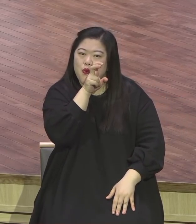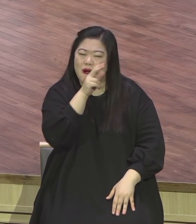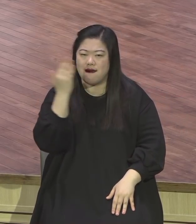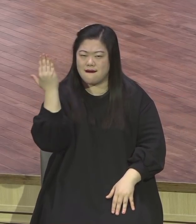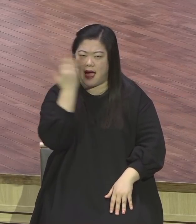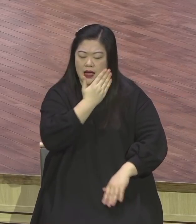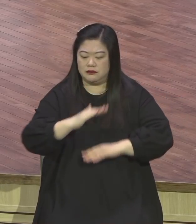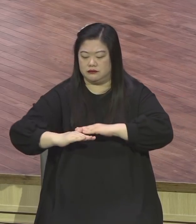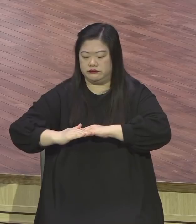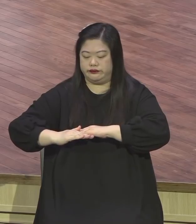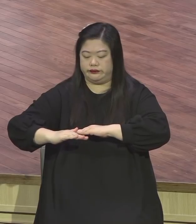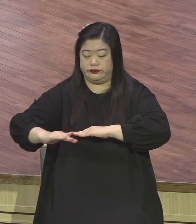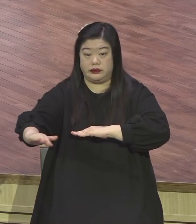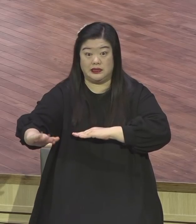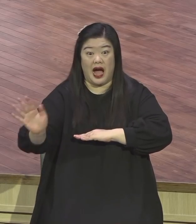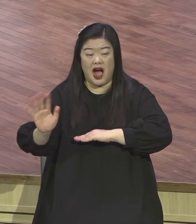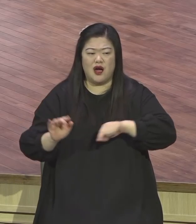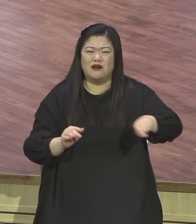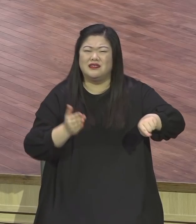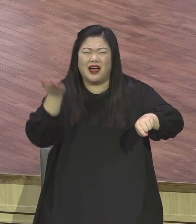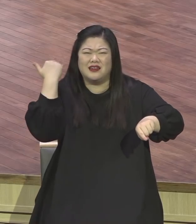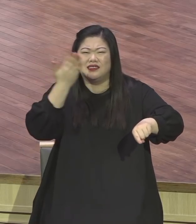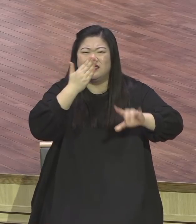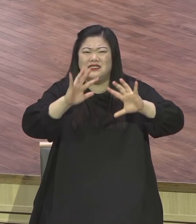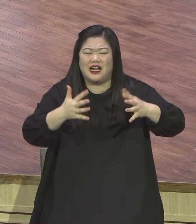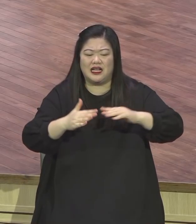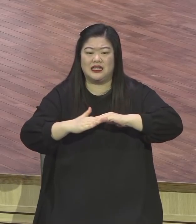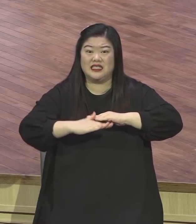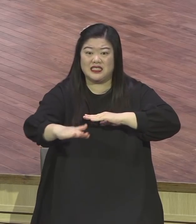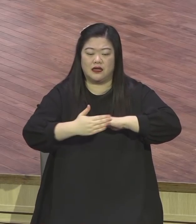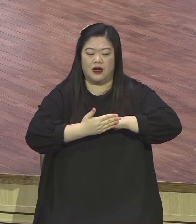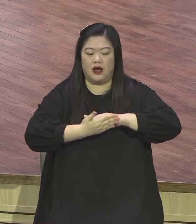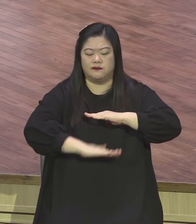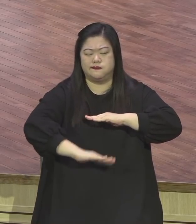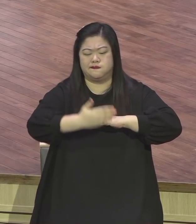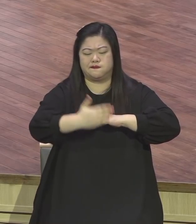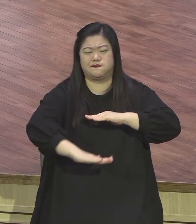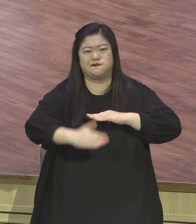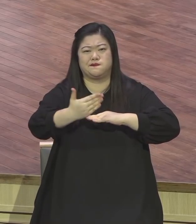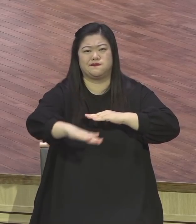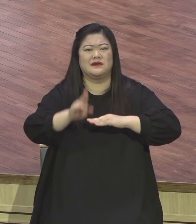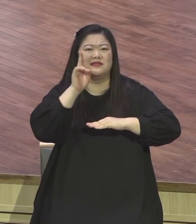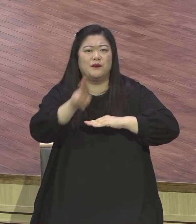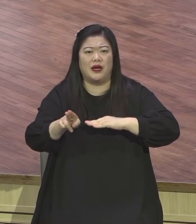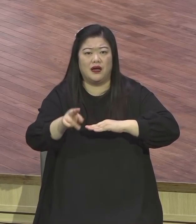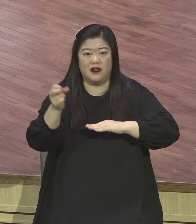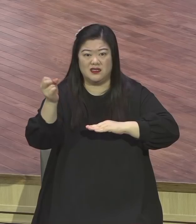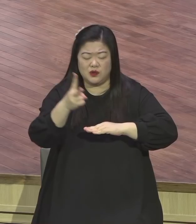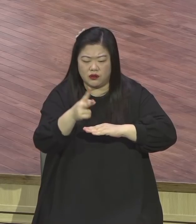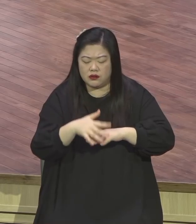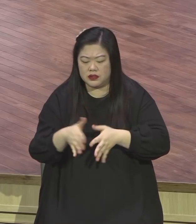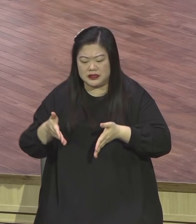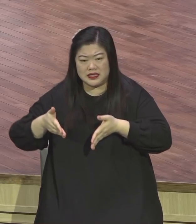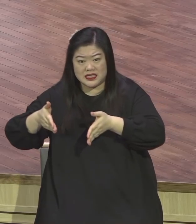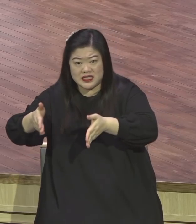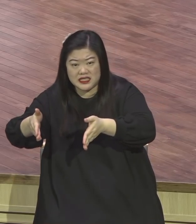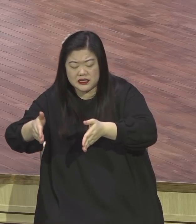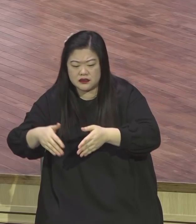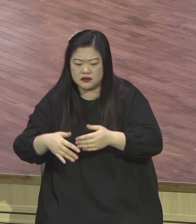된 땅이 아니었어요. 길인지 밭인지 그렇게 정확하게 구분이 안 될